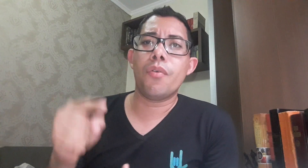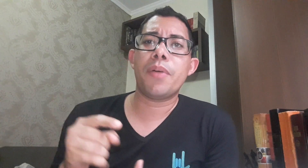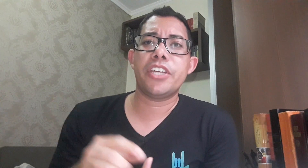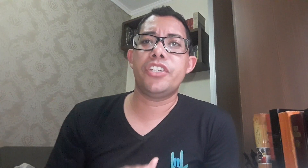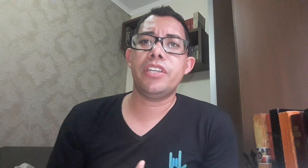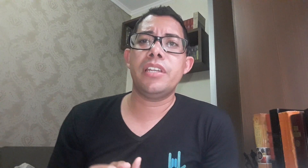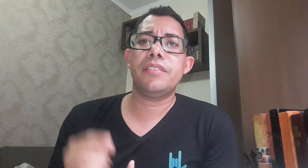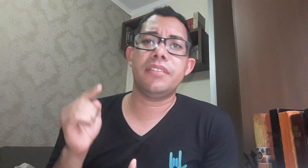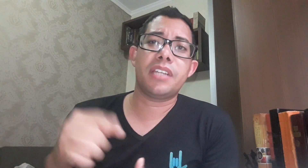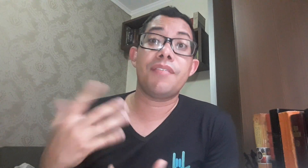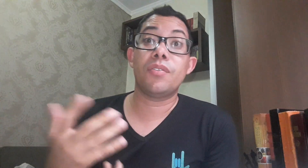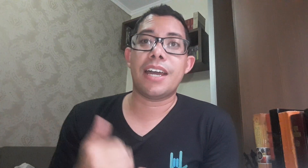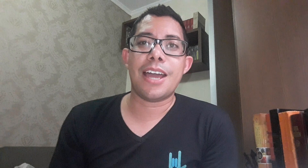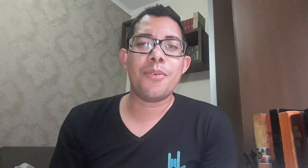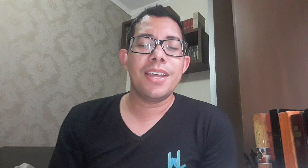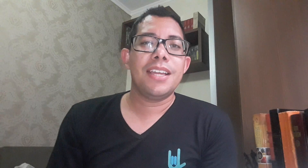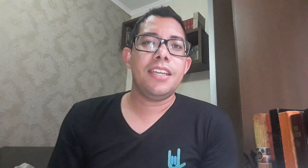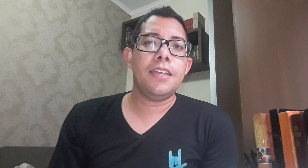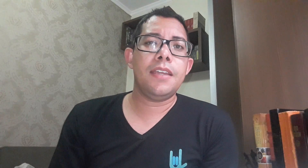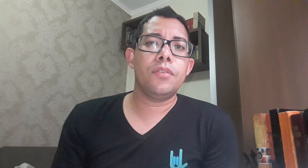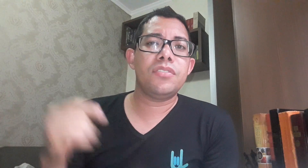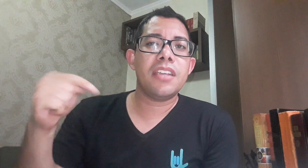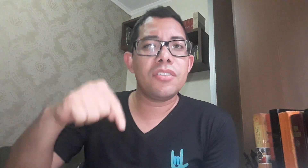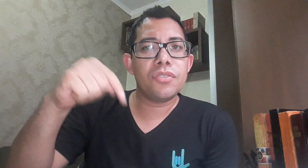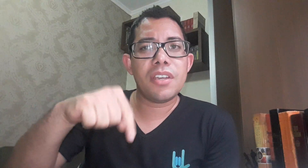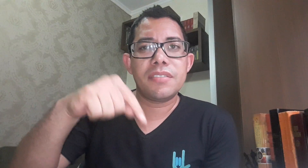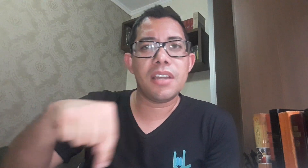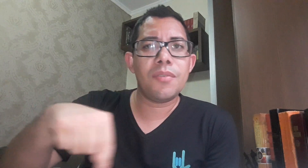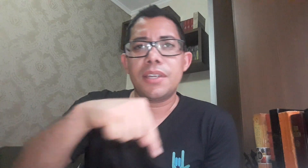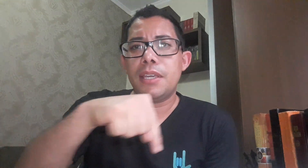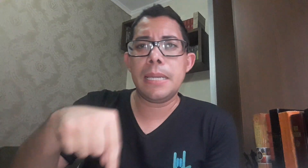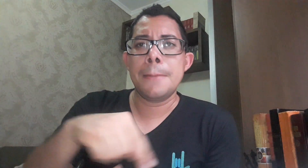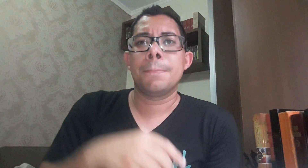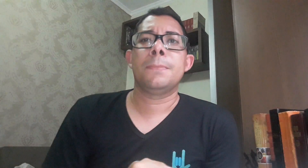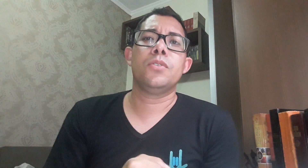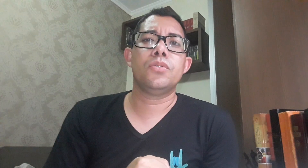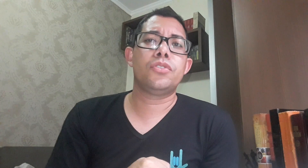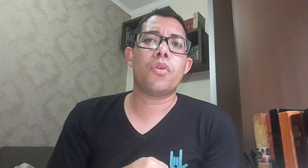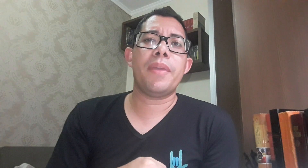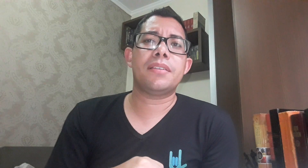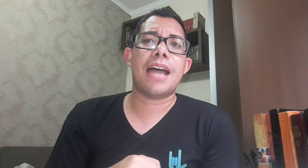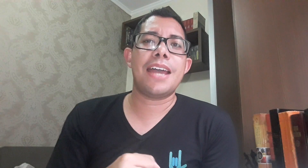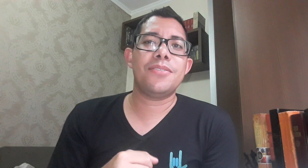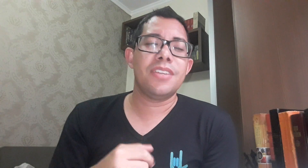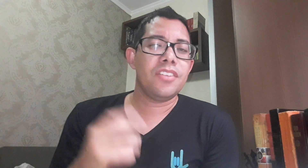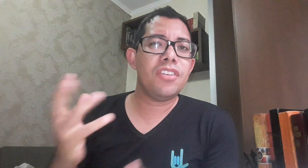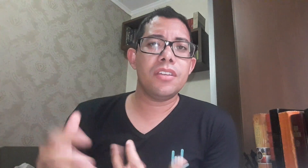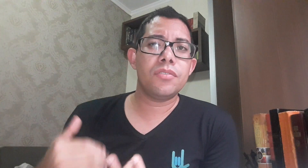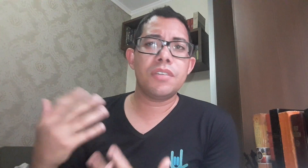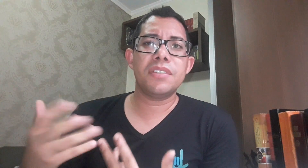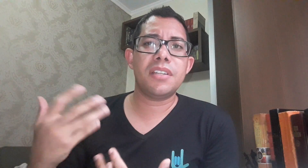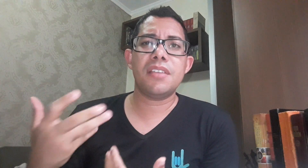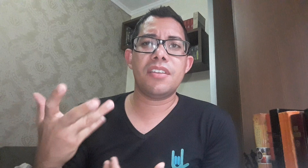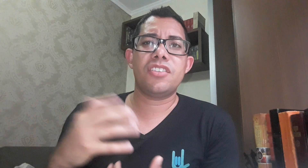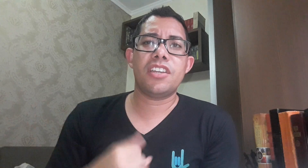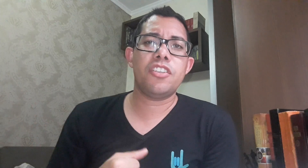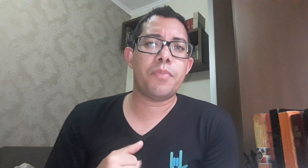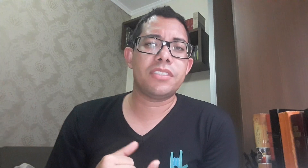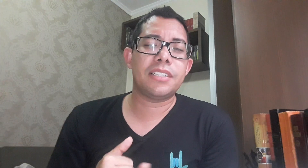compartilhe, se inscreva no canal e nos deixe sugestão aqui nos comentários de hinos que você deseja que a gente possa ir